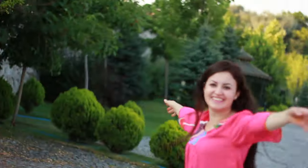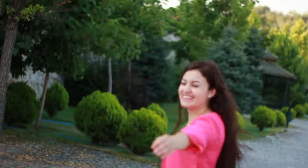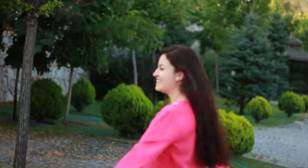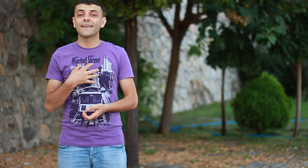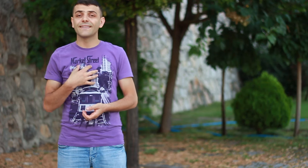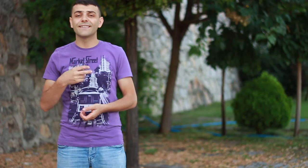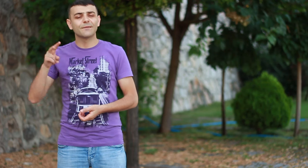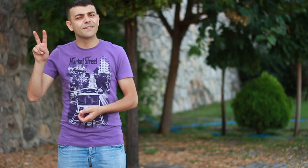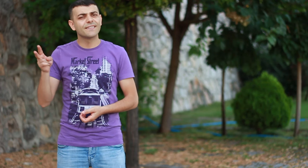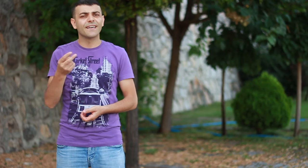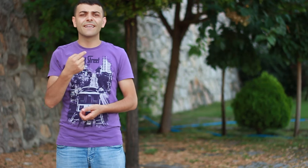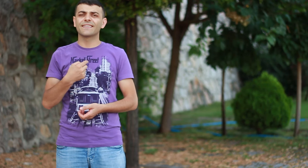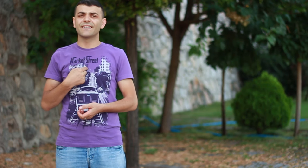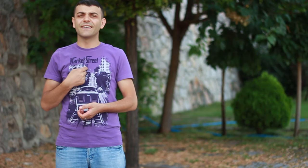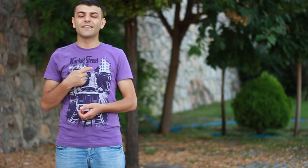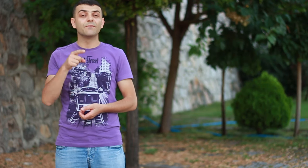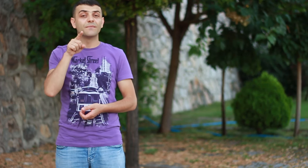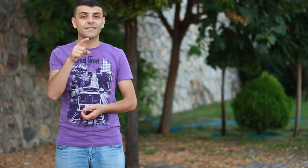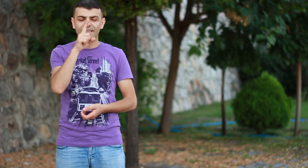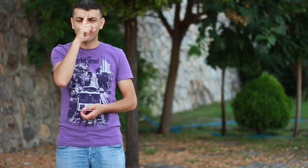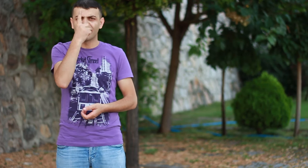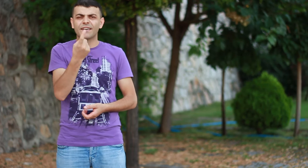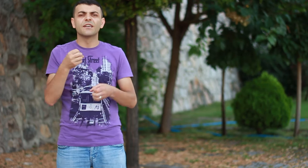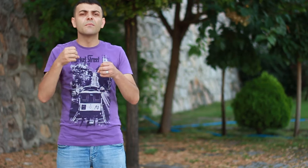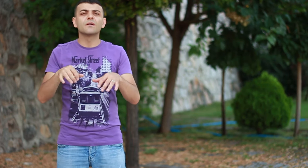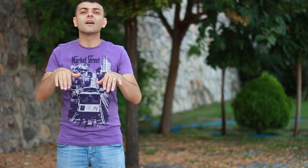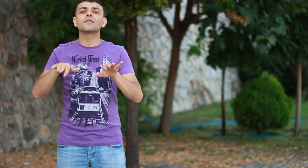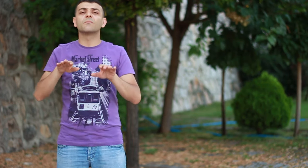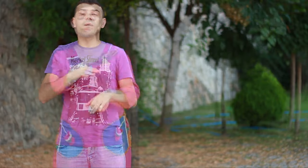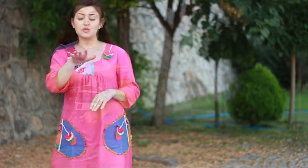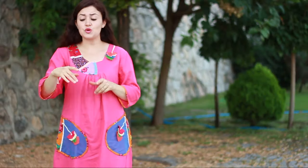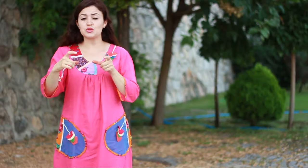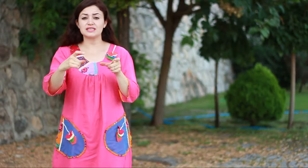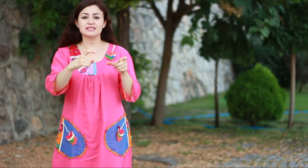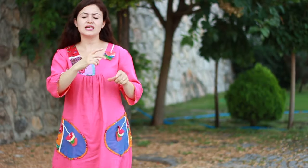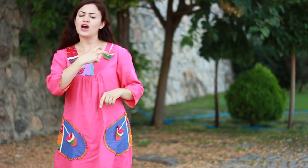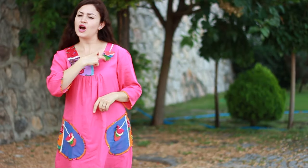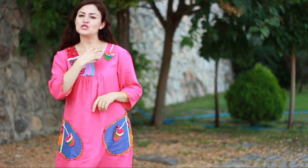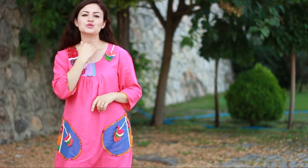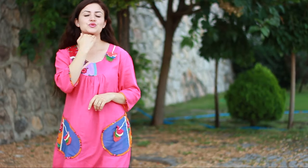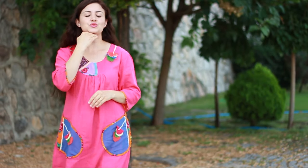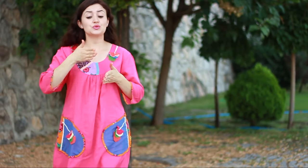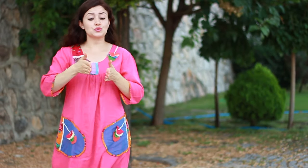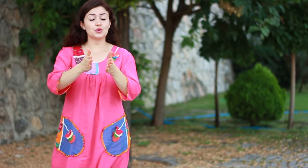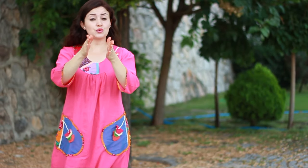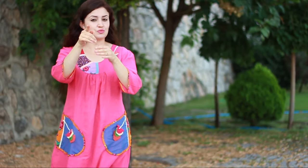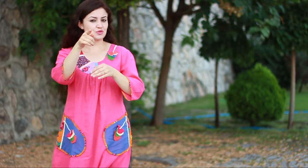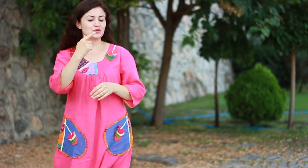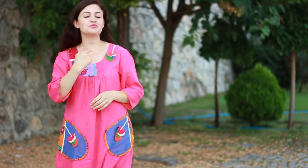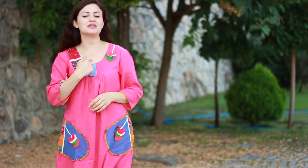Kendimi terk ederim seni yarın bırakmam Dört yanı aşk dolu yolumsun